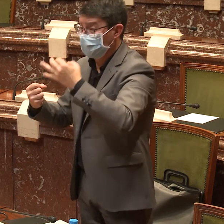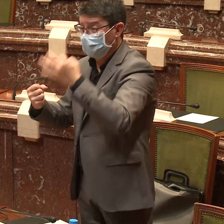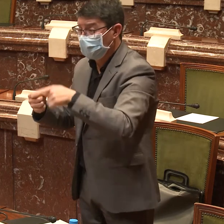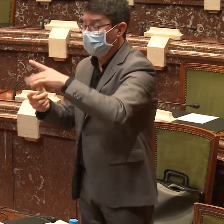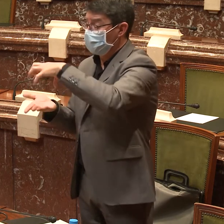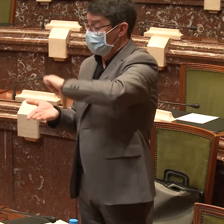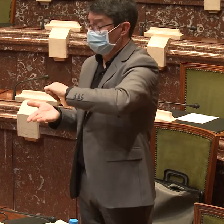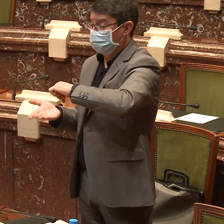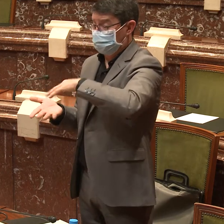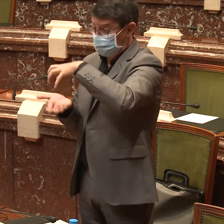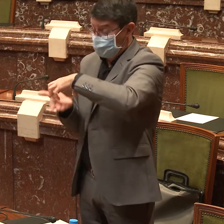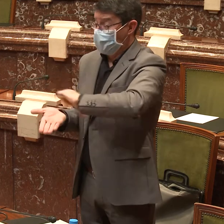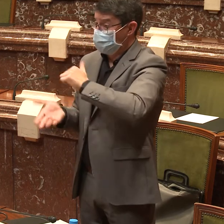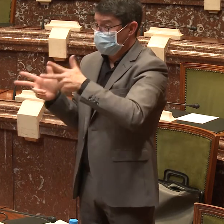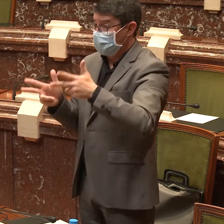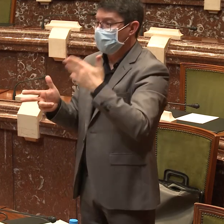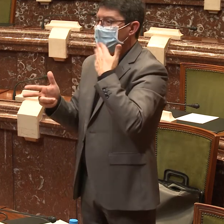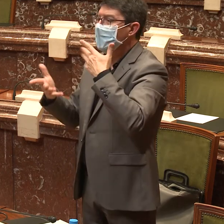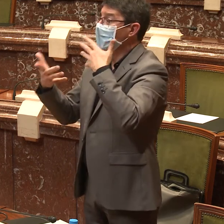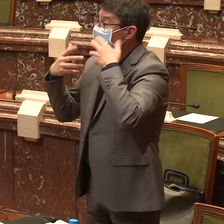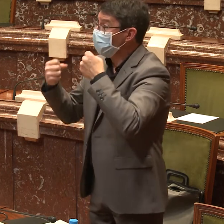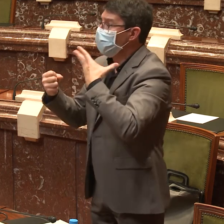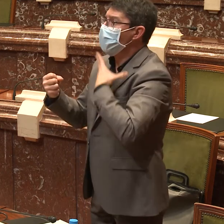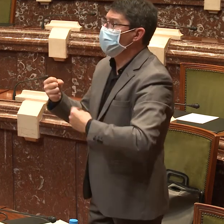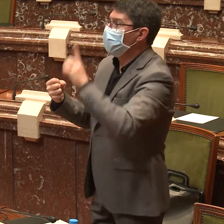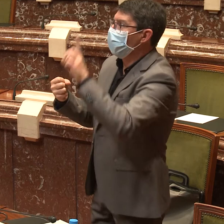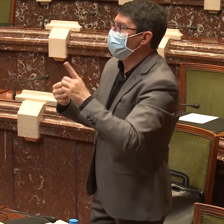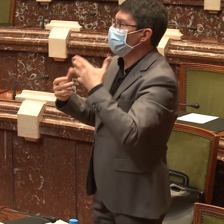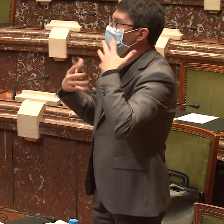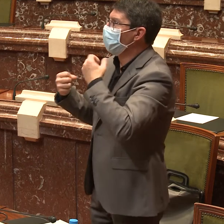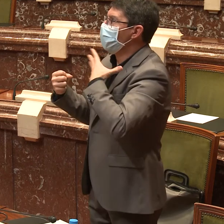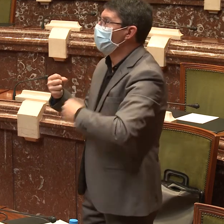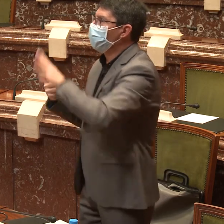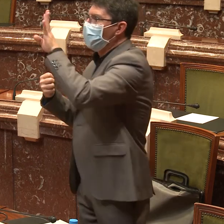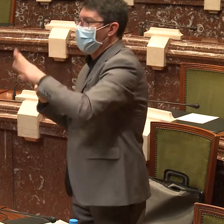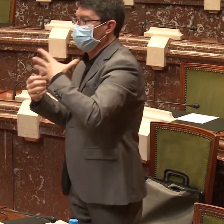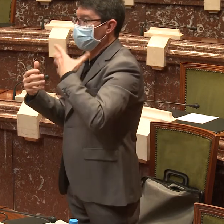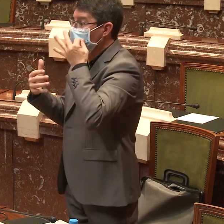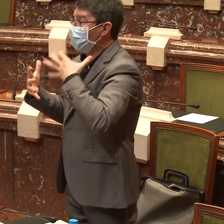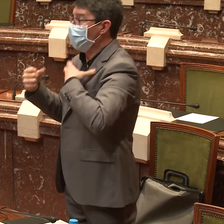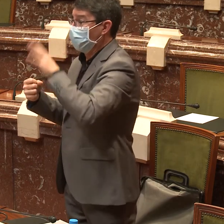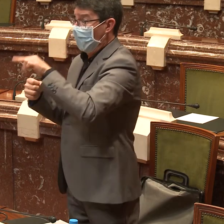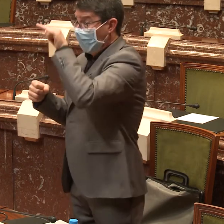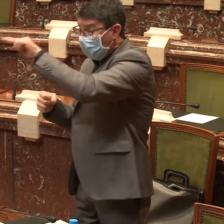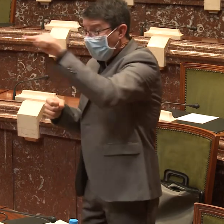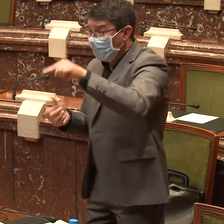Por ejemplo, en los centros de salud, hospitales o centros de salud en general.